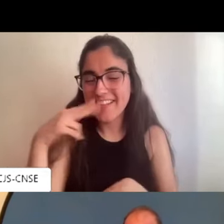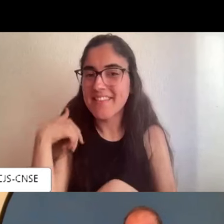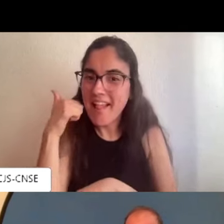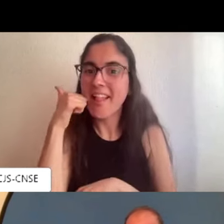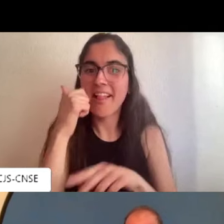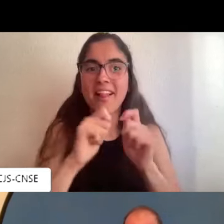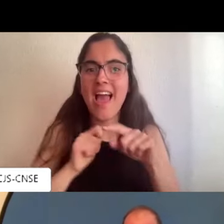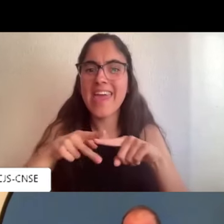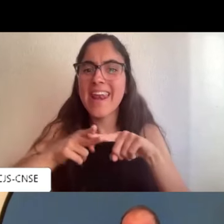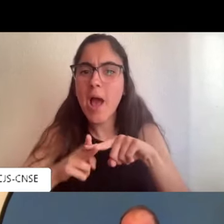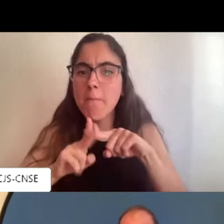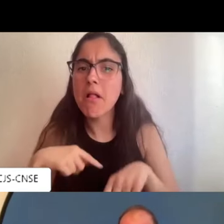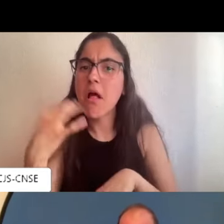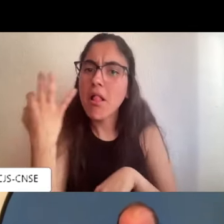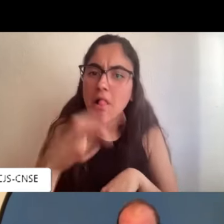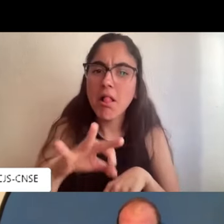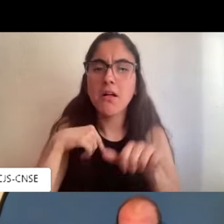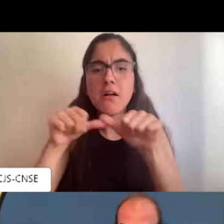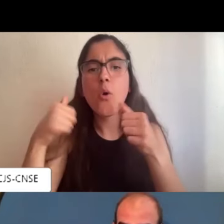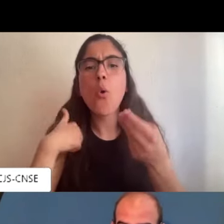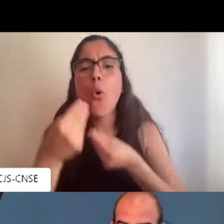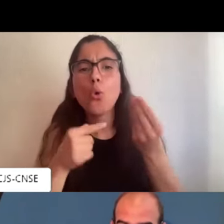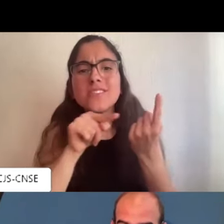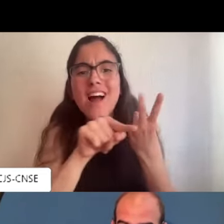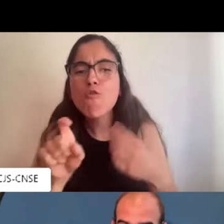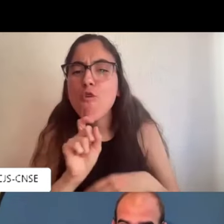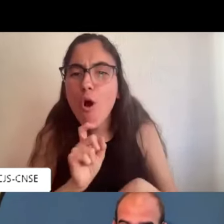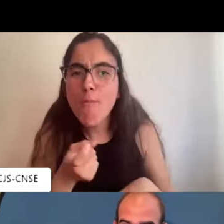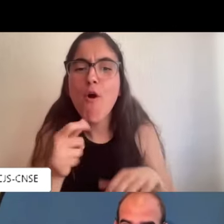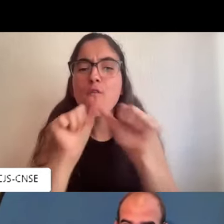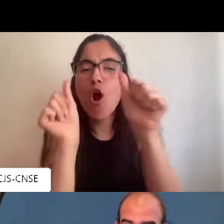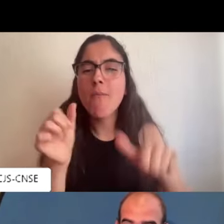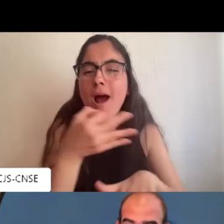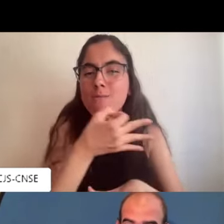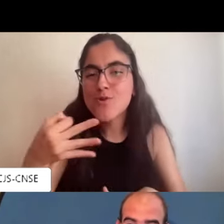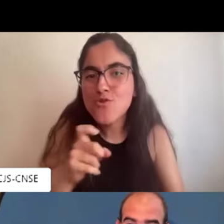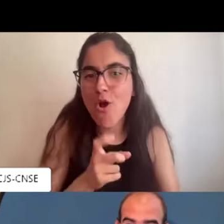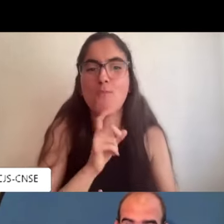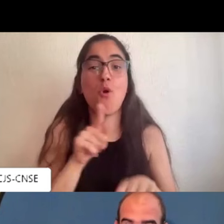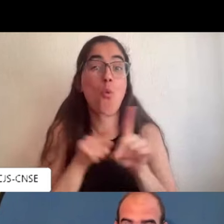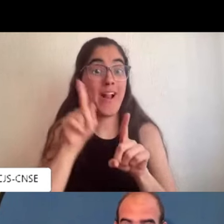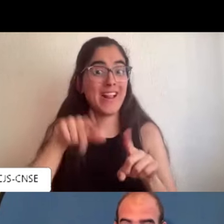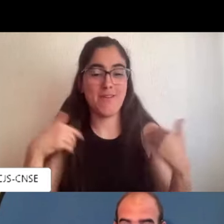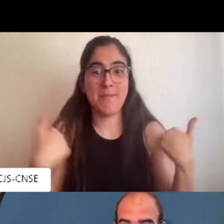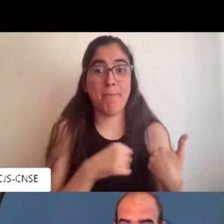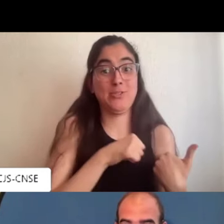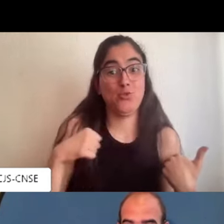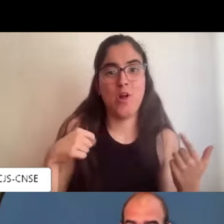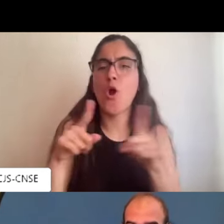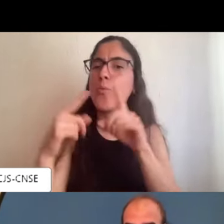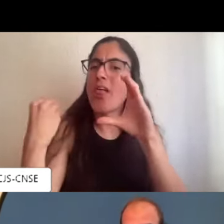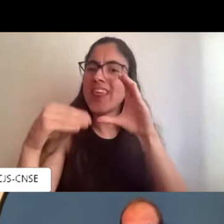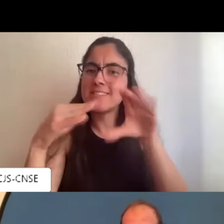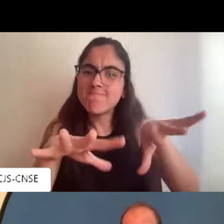contestar vuestras dudas gracias a ti la verdad es que me ha parecido muy interesante todas las herramientas que nos has comentado de qué